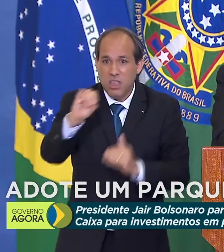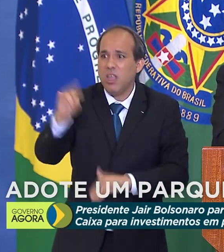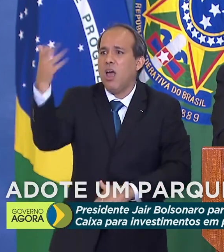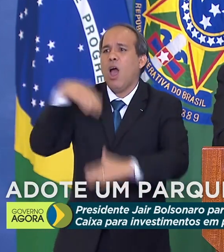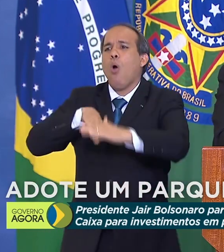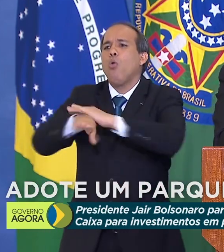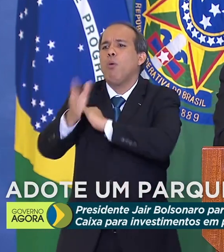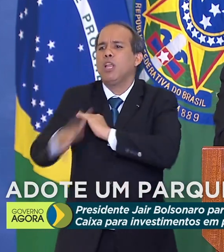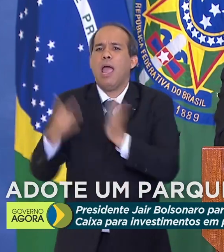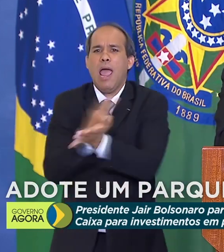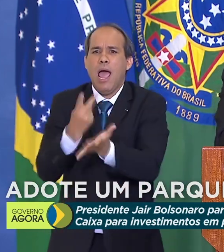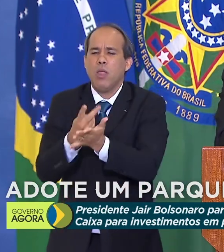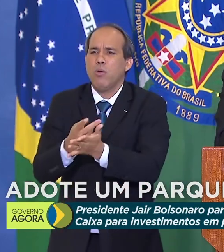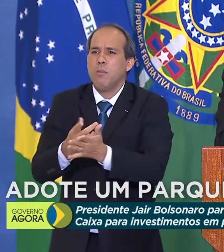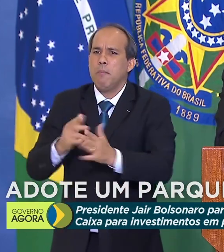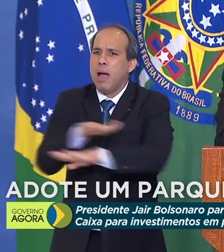vamos mudar.